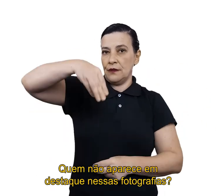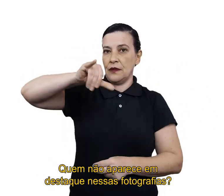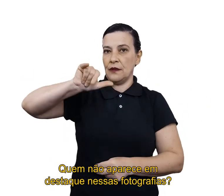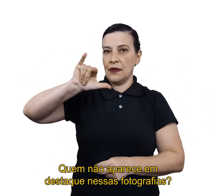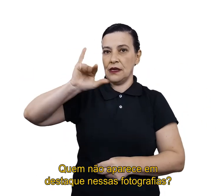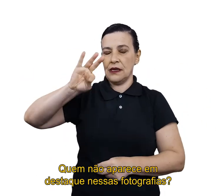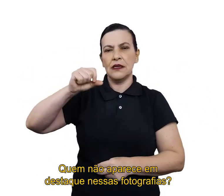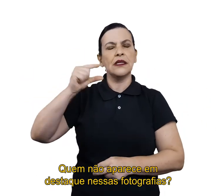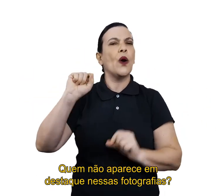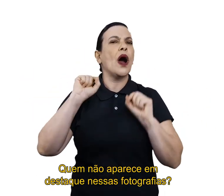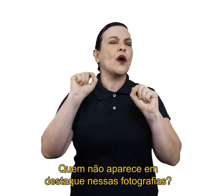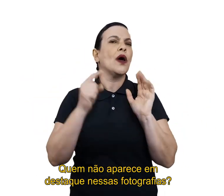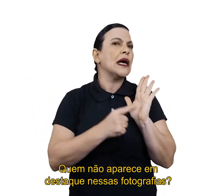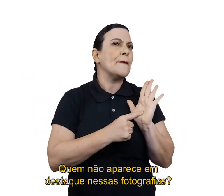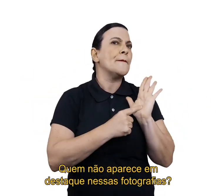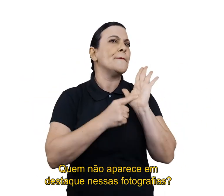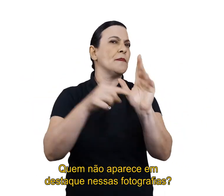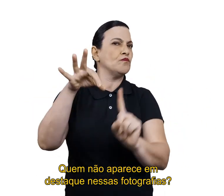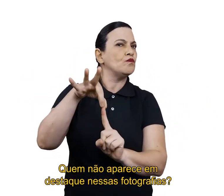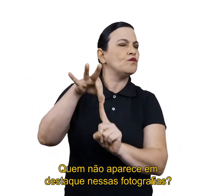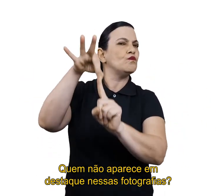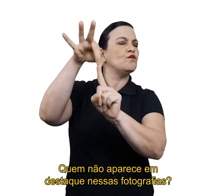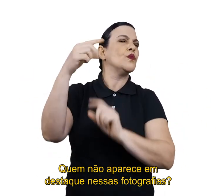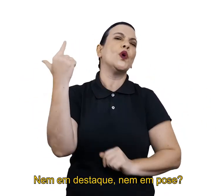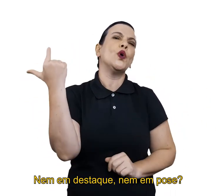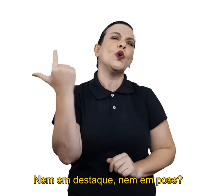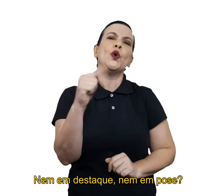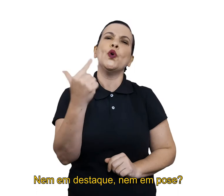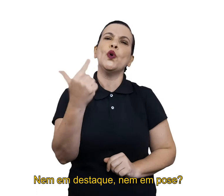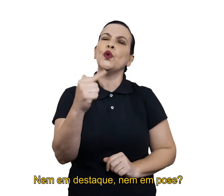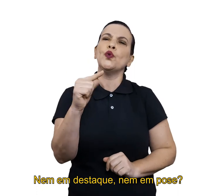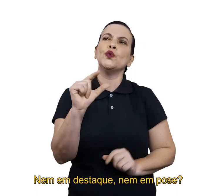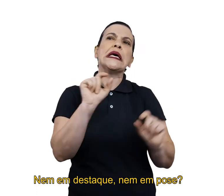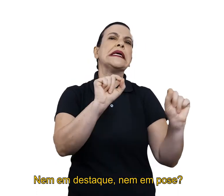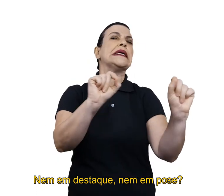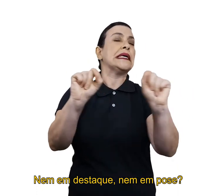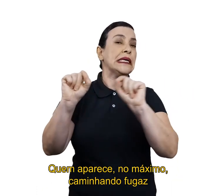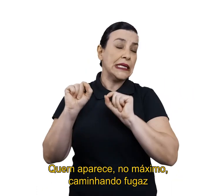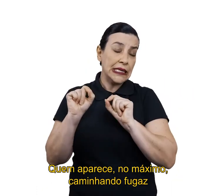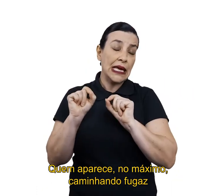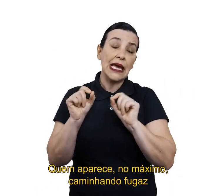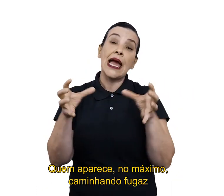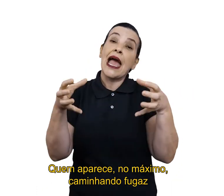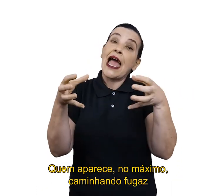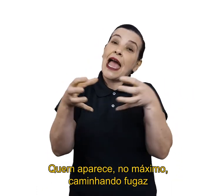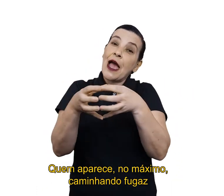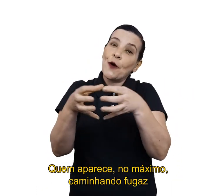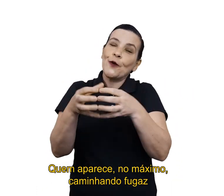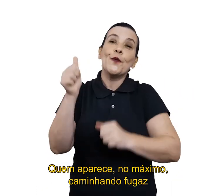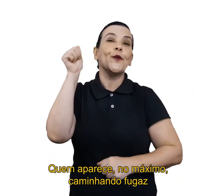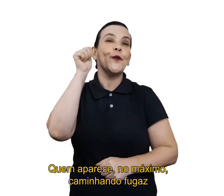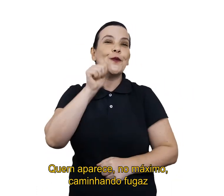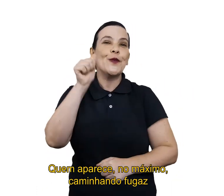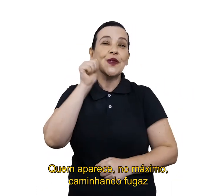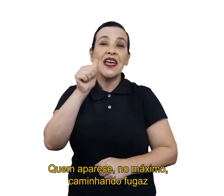Agora, quem não aparece em destaque nessas fotografias, nem em destaque, nem em pose? Quem aparece, no máximo,